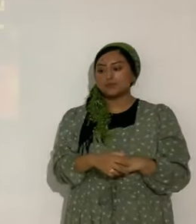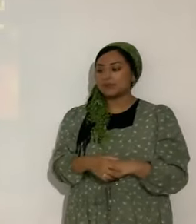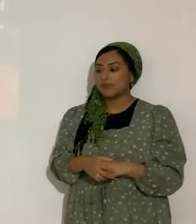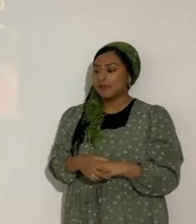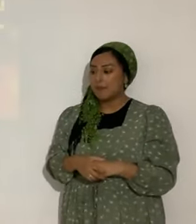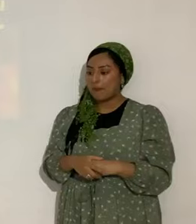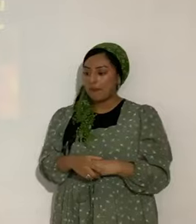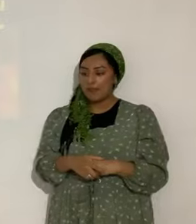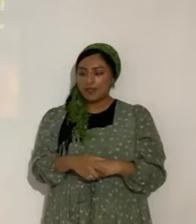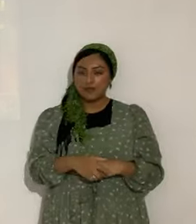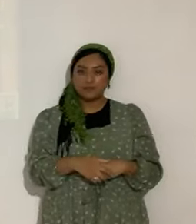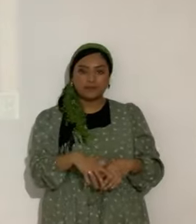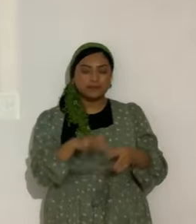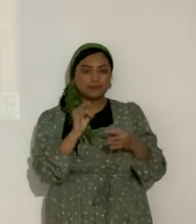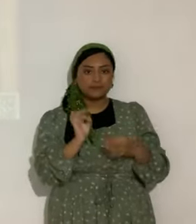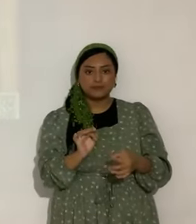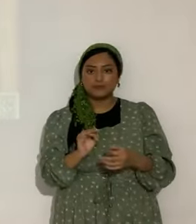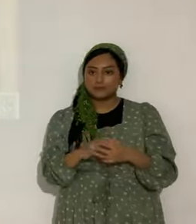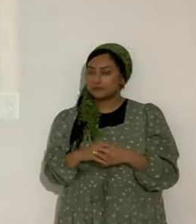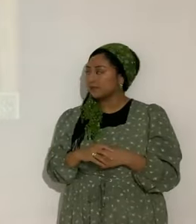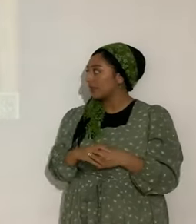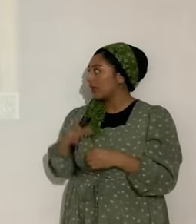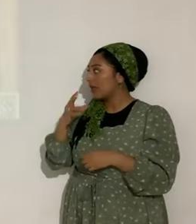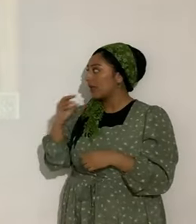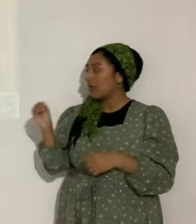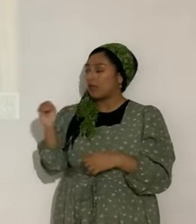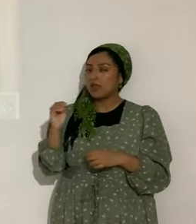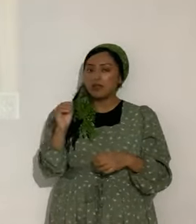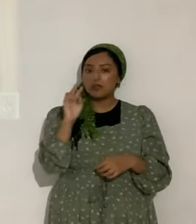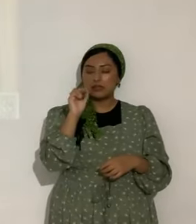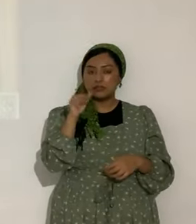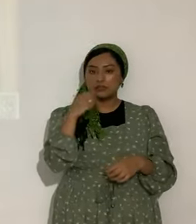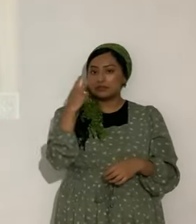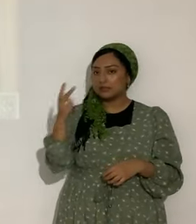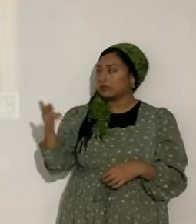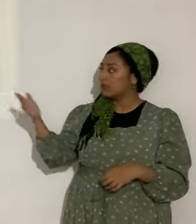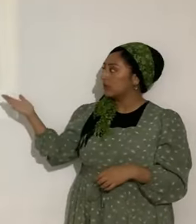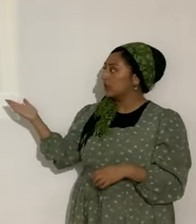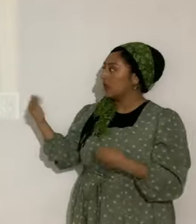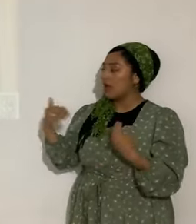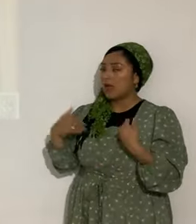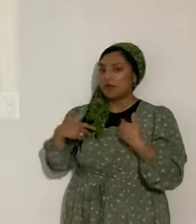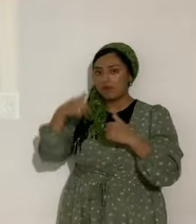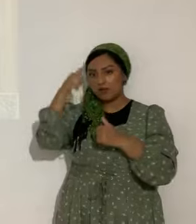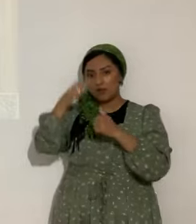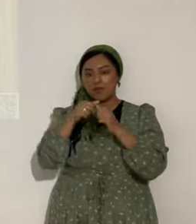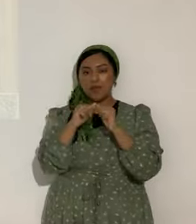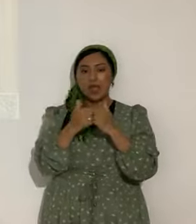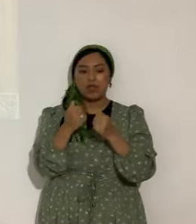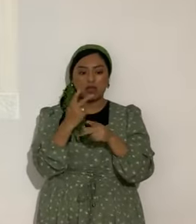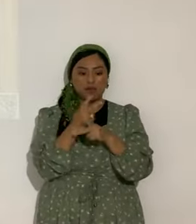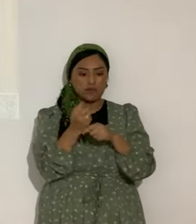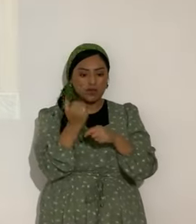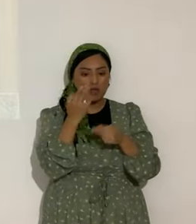bien, perfecto. Y en la parte posterior de la revista está el recordatorio de cómo guardar el Shabbat, que es la Ritmila,